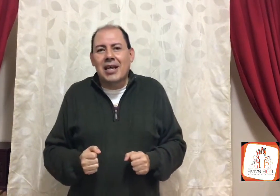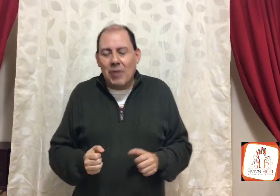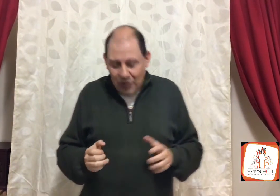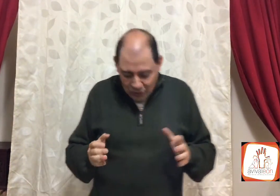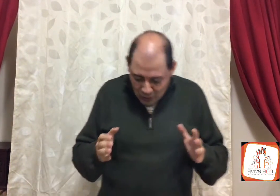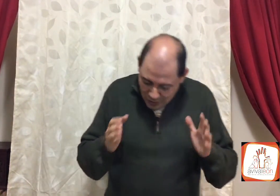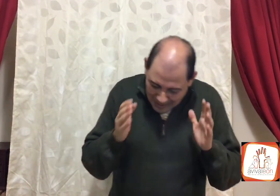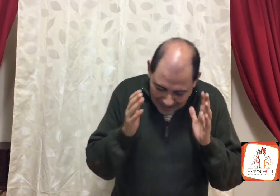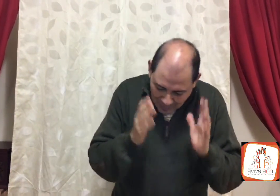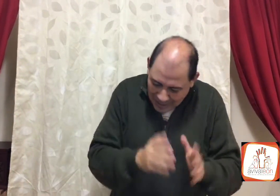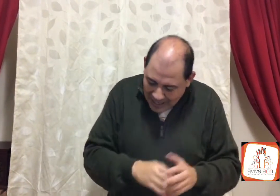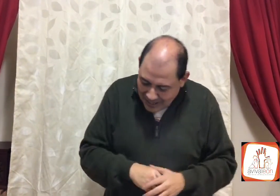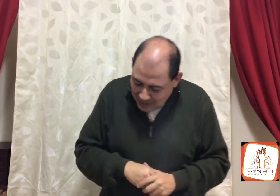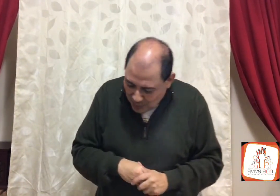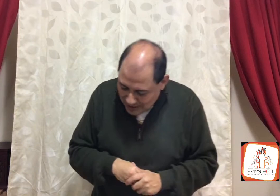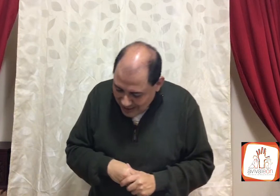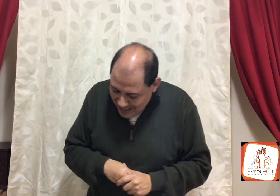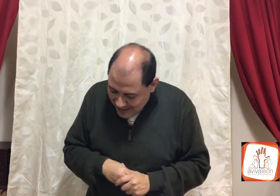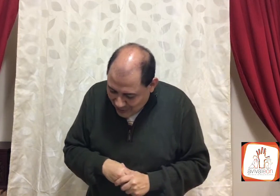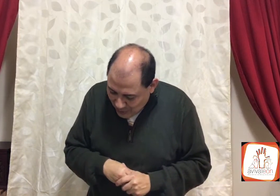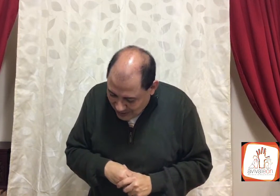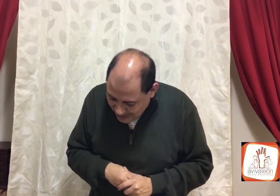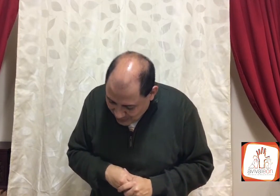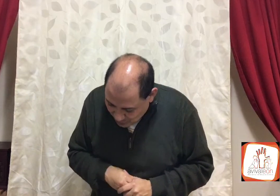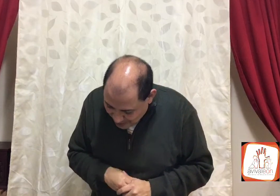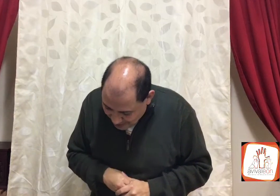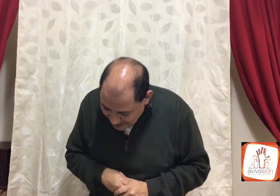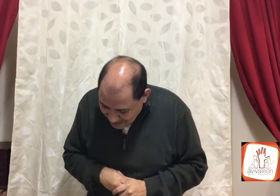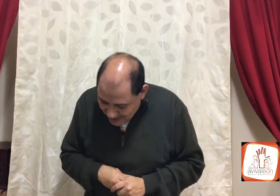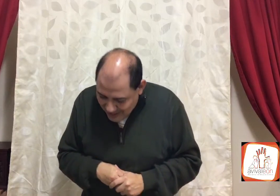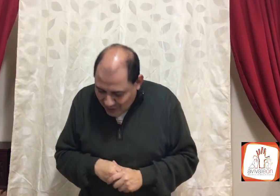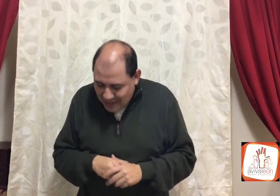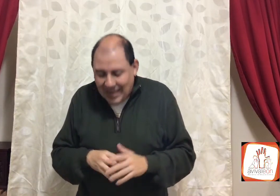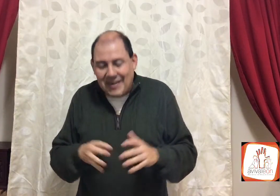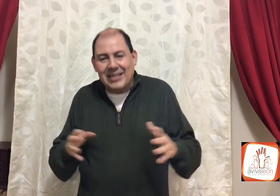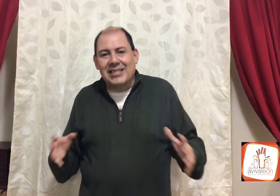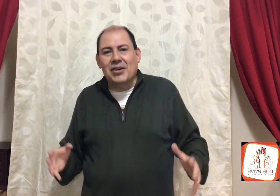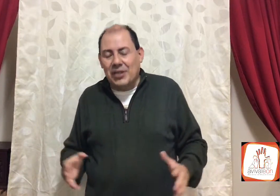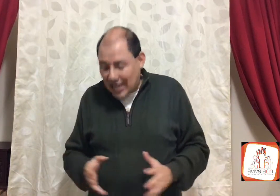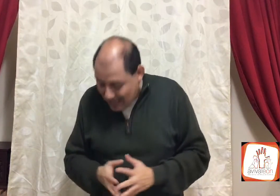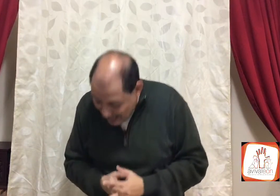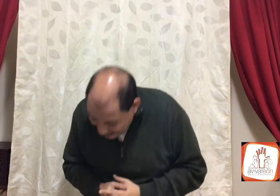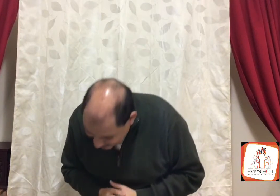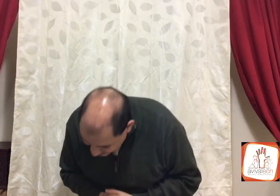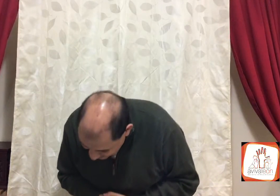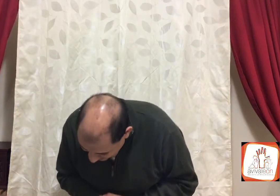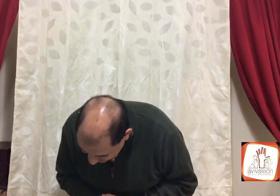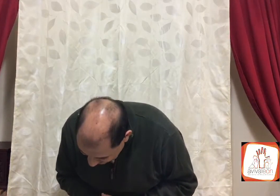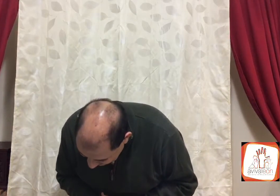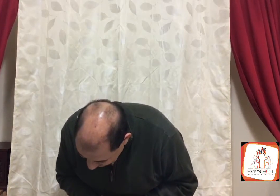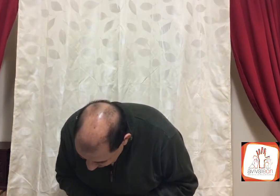que cuando tú, lo vas a poder leer después, en todo este estudio, en toda esta bendición, ahí Ari, Ariadna,